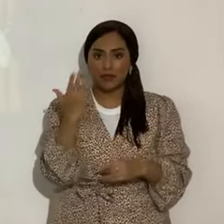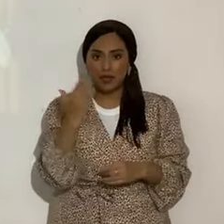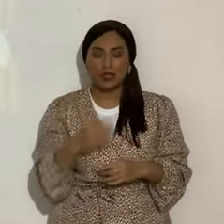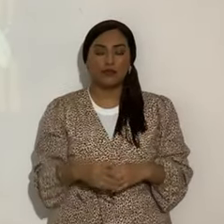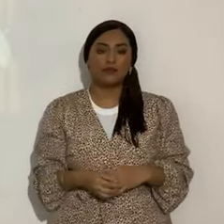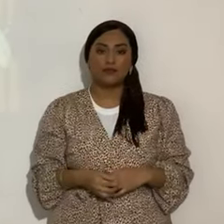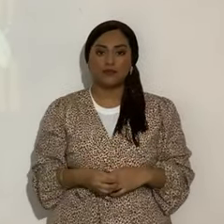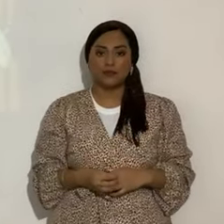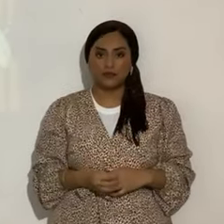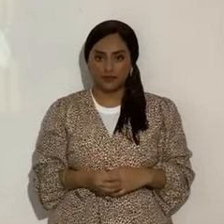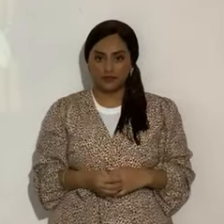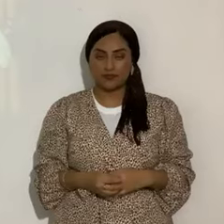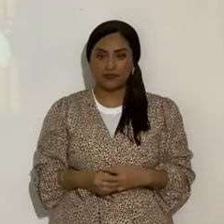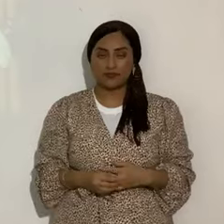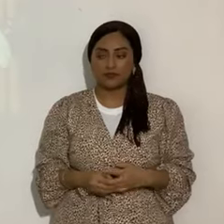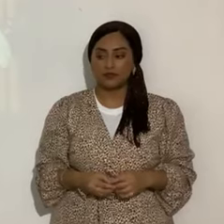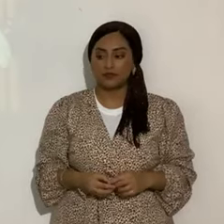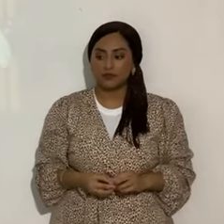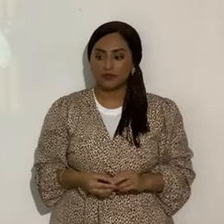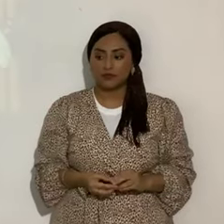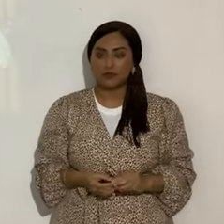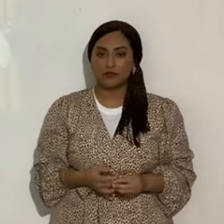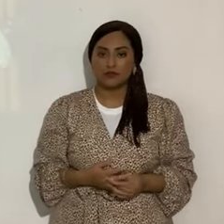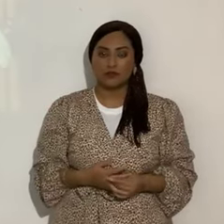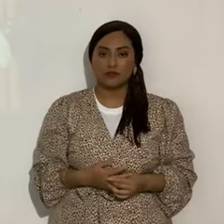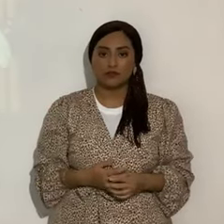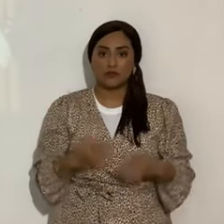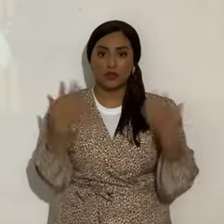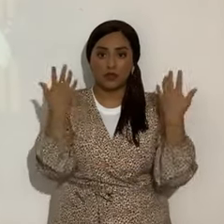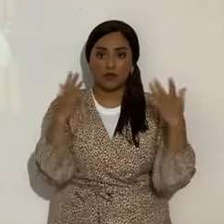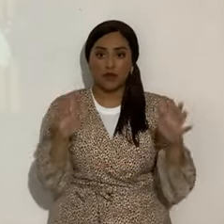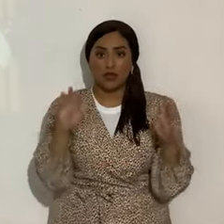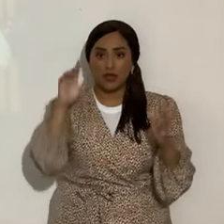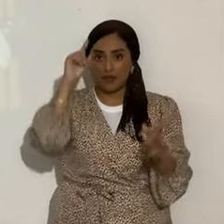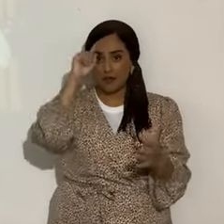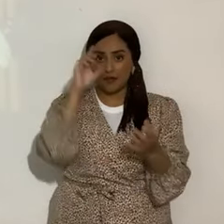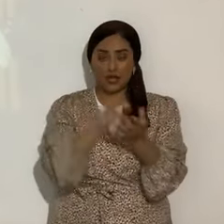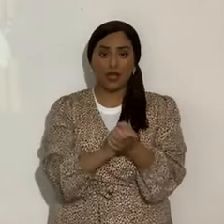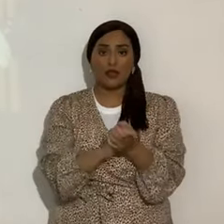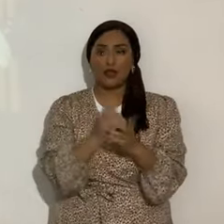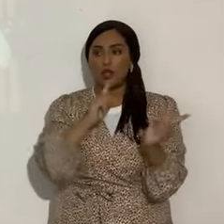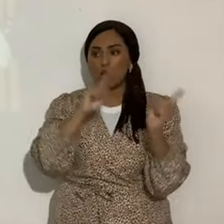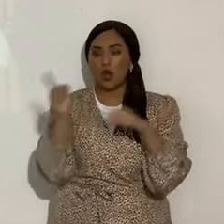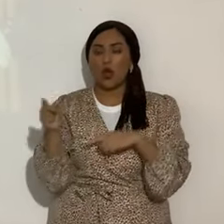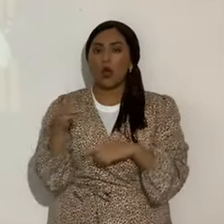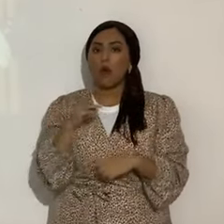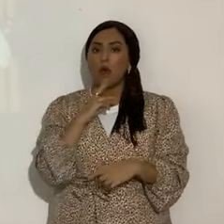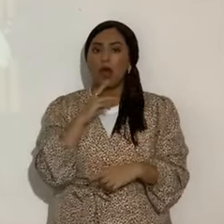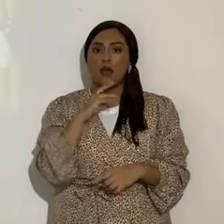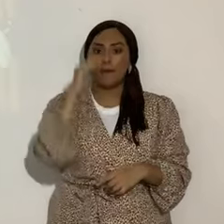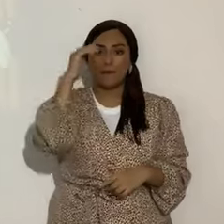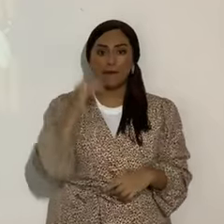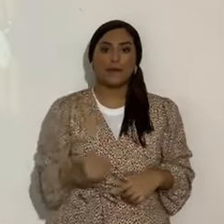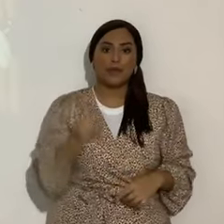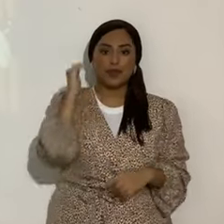libro. Y tú, guía, que ya creíste, ve a hacer bautismo en el nombre de Yahshua,